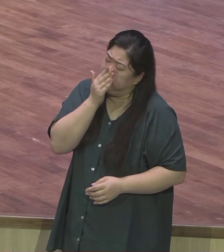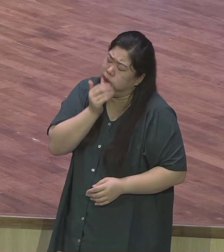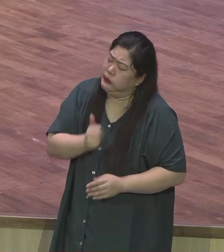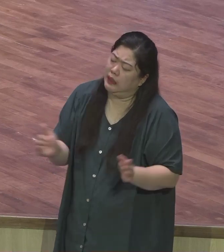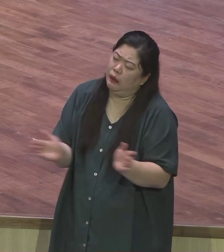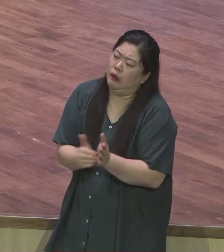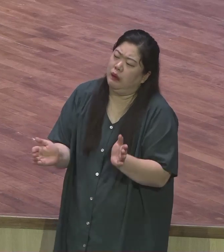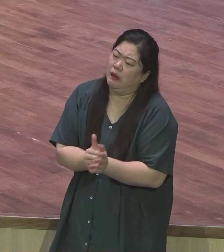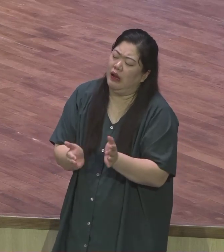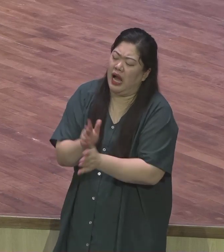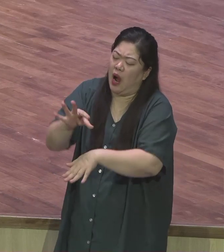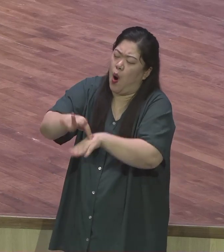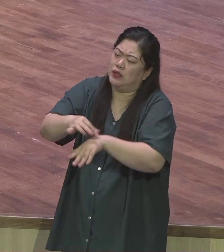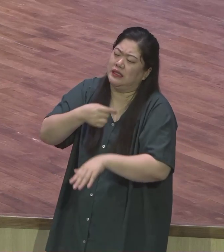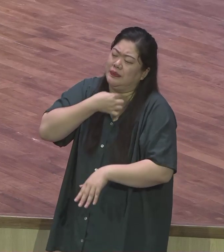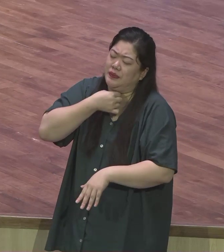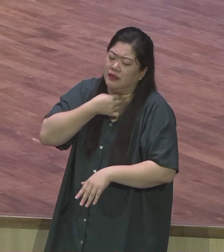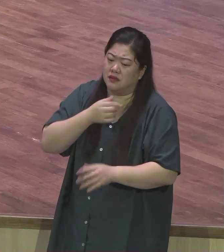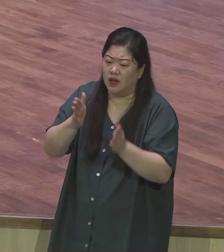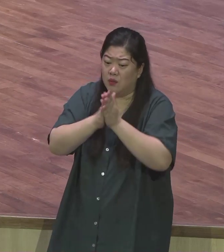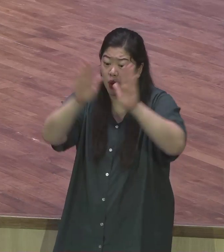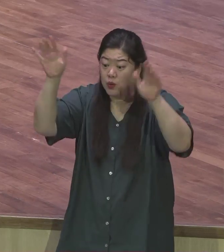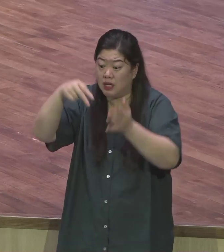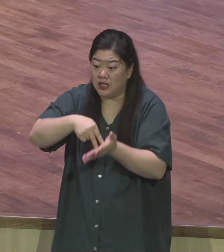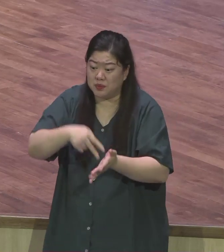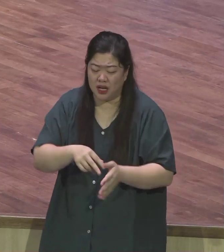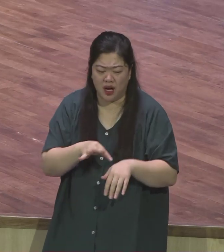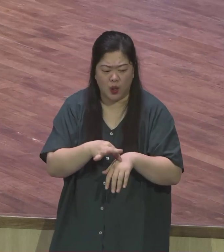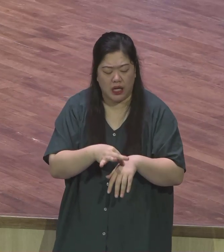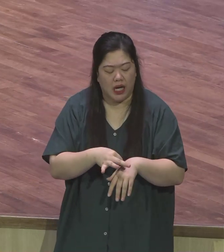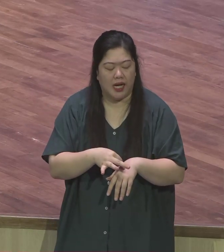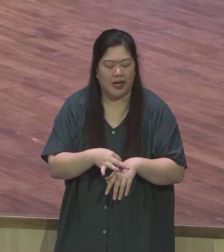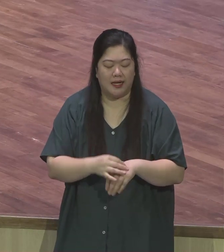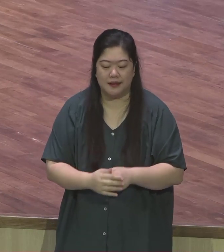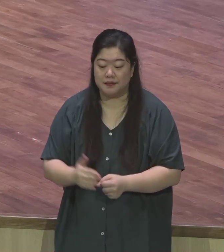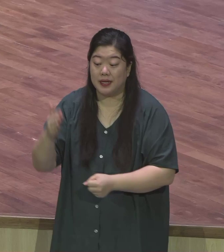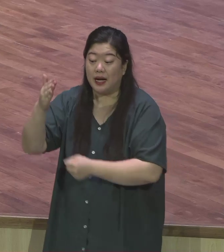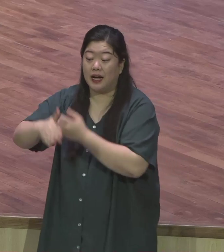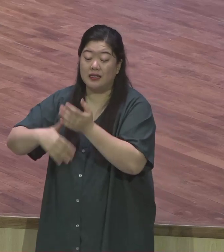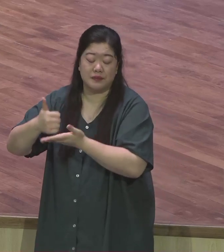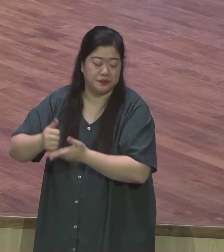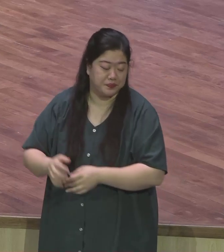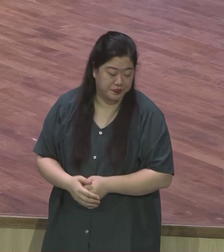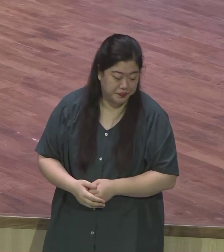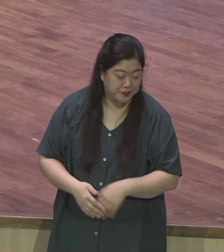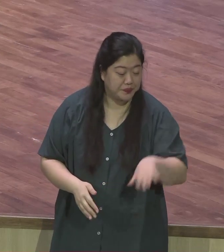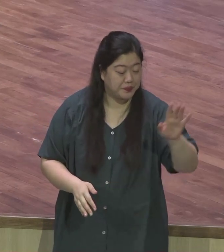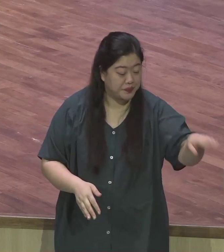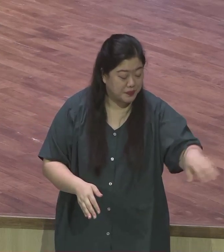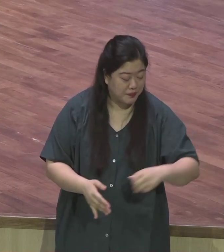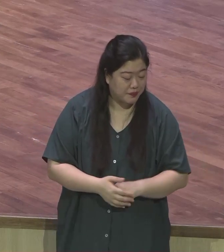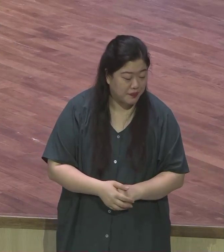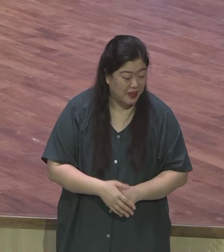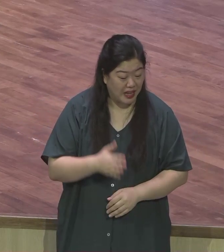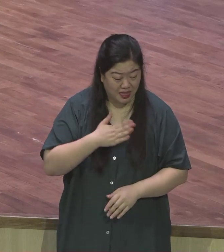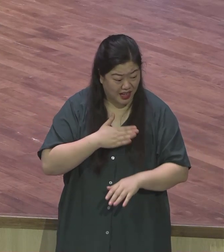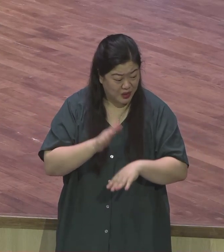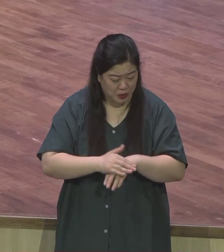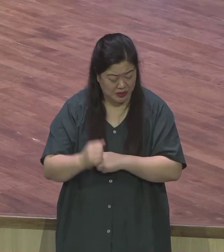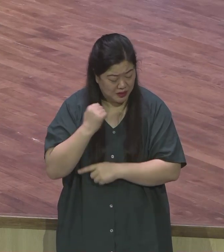모세의 계산법으로는 답이 나오지 않은 겁니다 그때 하나님께서 여호와께서 모세에게 이랬을 때 여호와의 손이 짧았었느냐 내가 이제